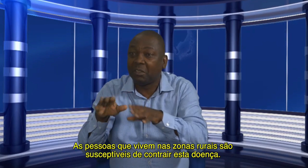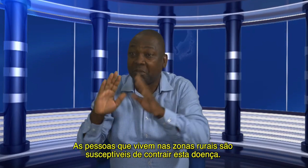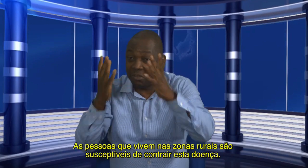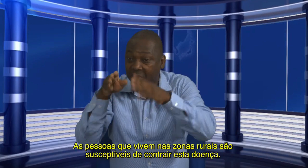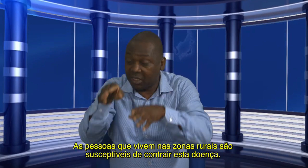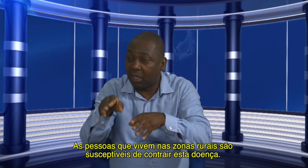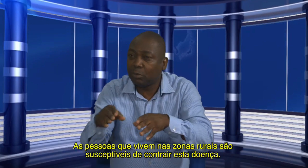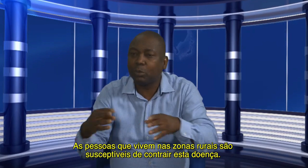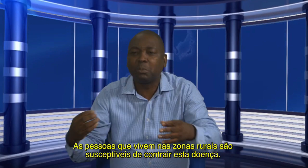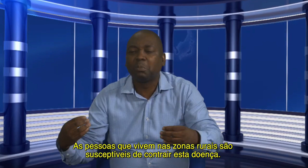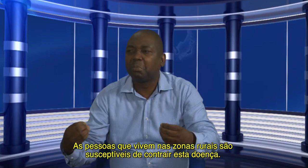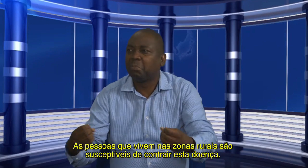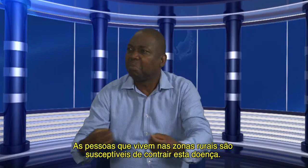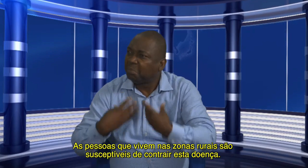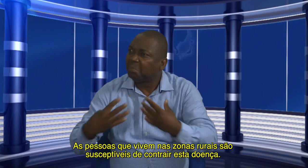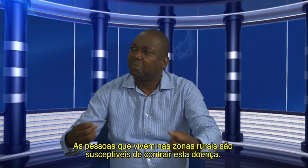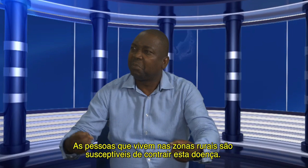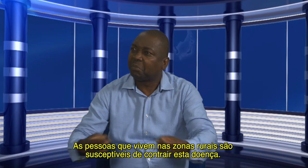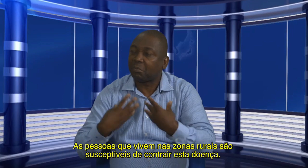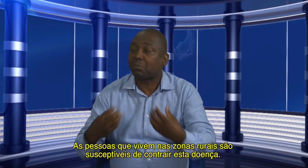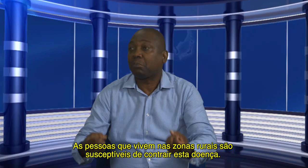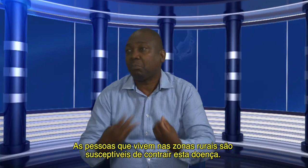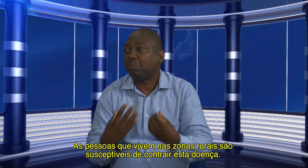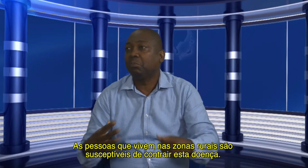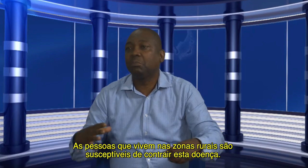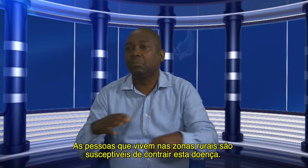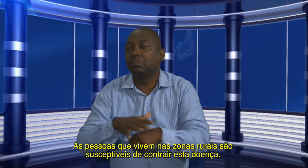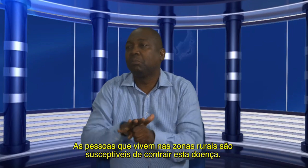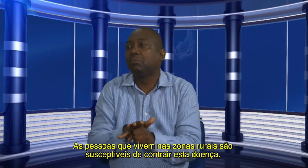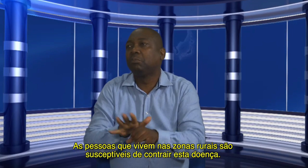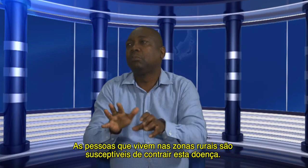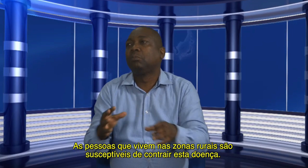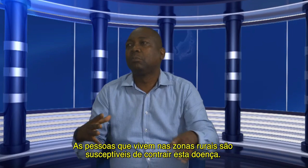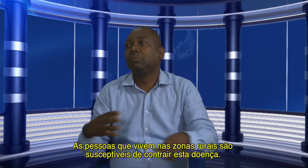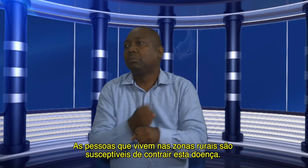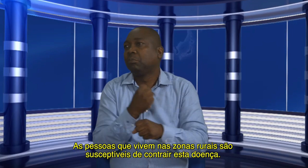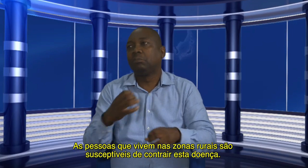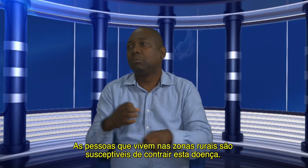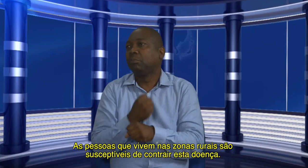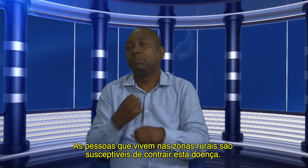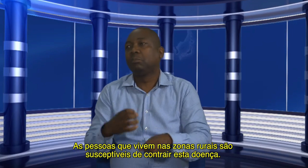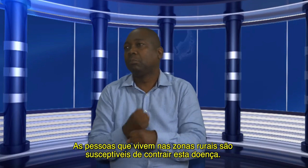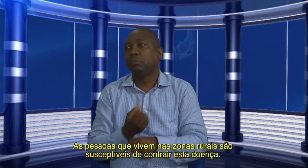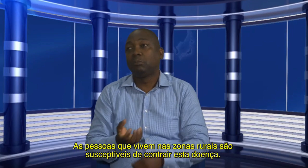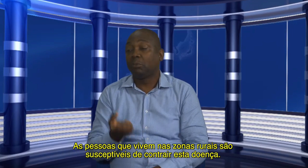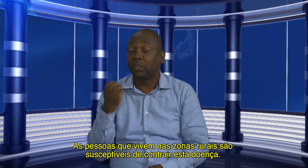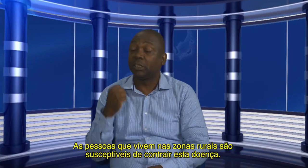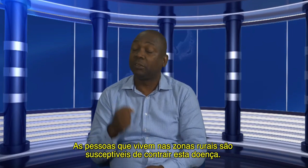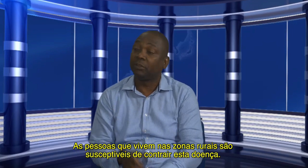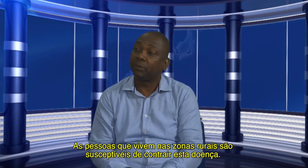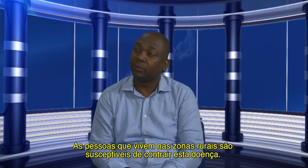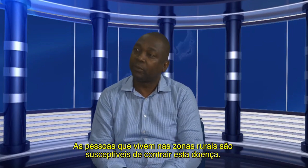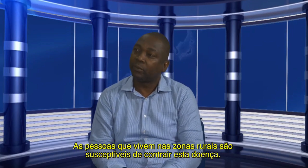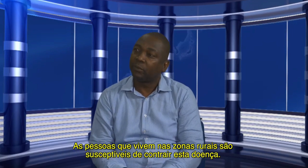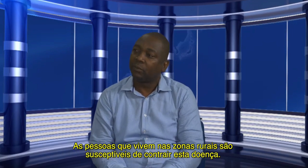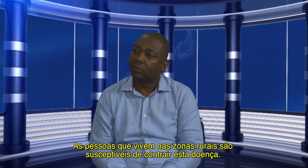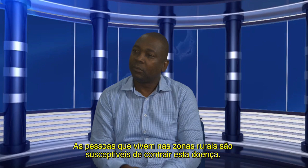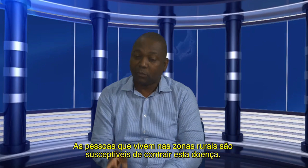essas pessoas que vivem em uma comunidade são suscetíveis ao contrair o virus do coronavírus.